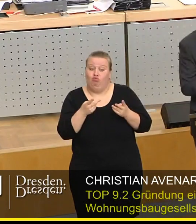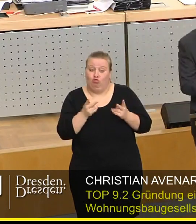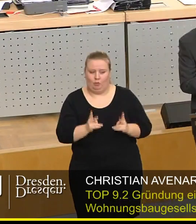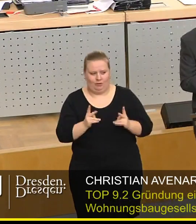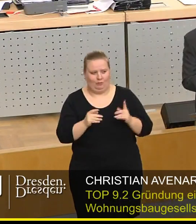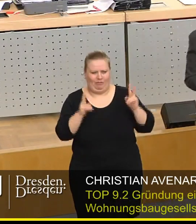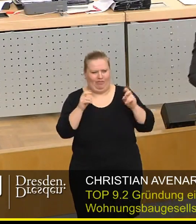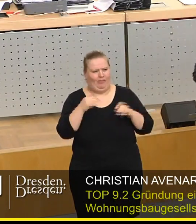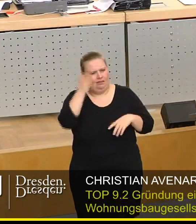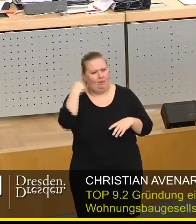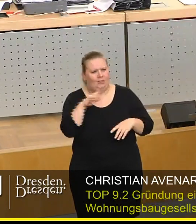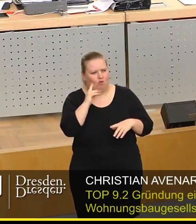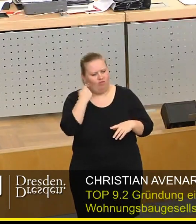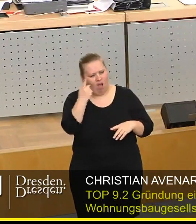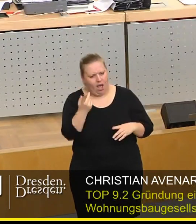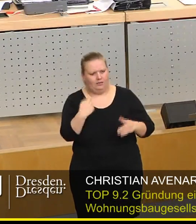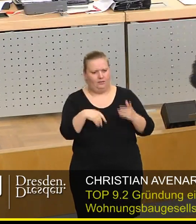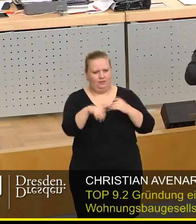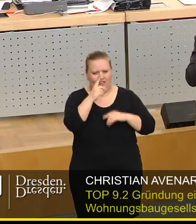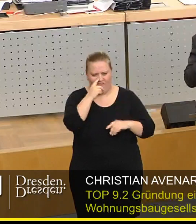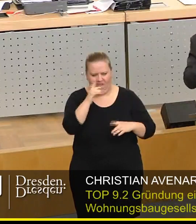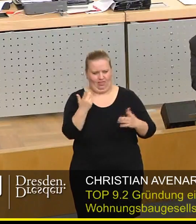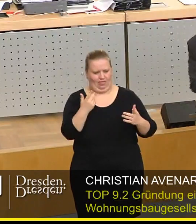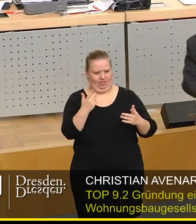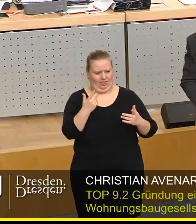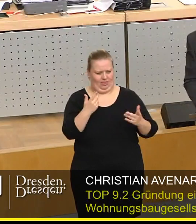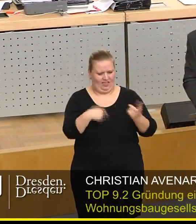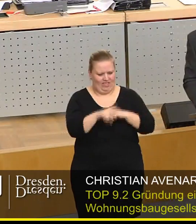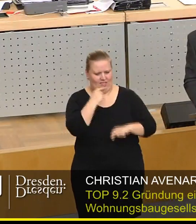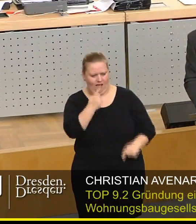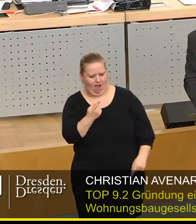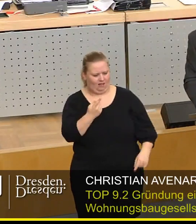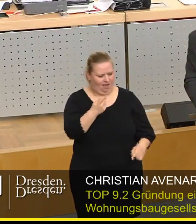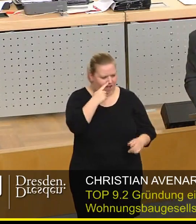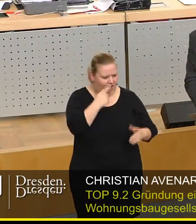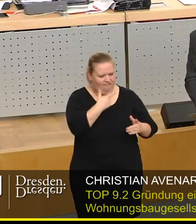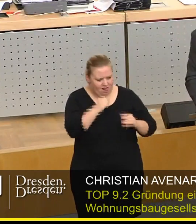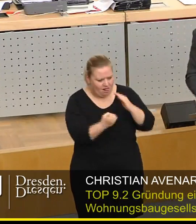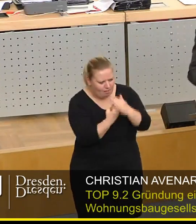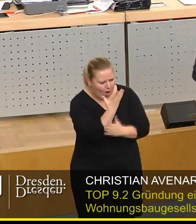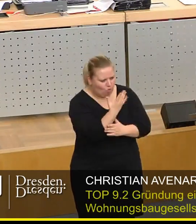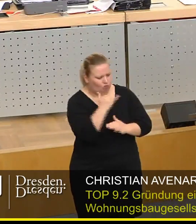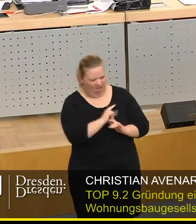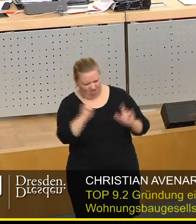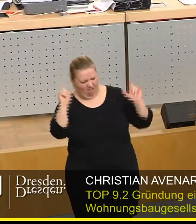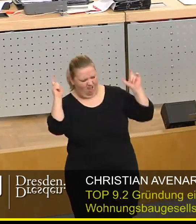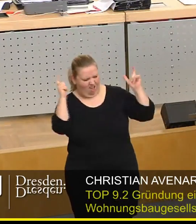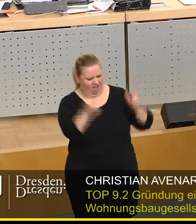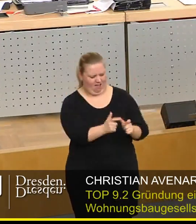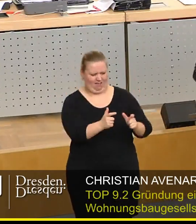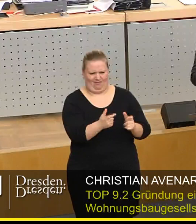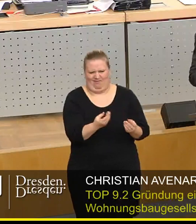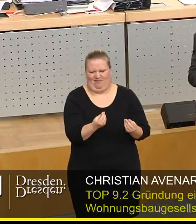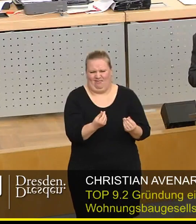Geburtshelfer, der sich in den Kreißsaal mit einer Abtreibungszange schleicht, das ist in der Tat